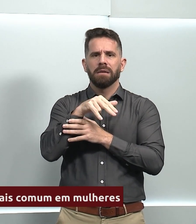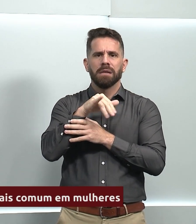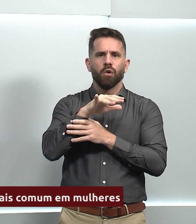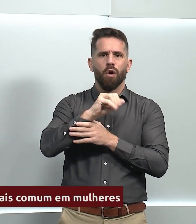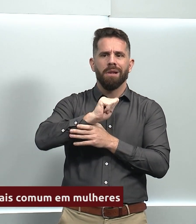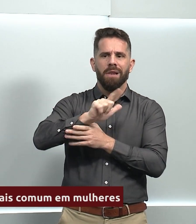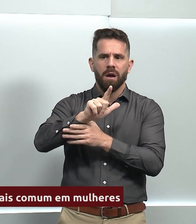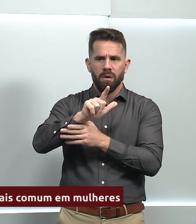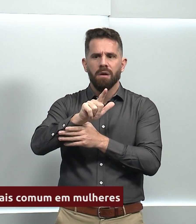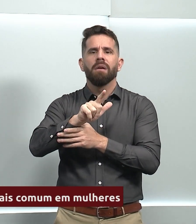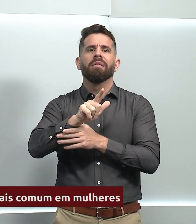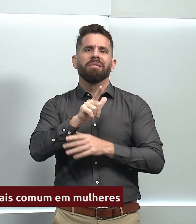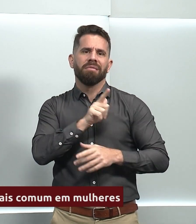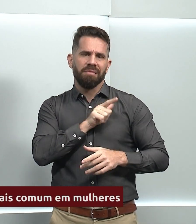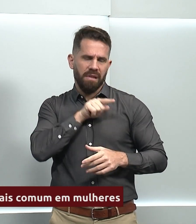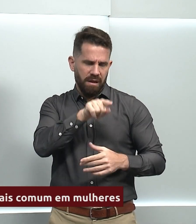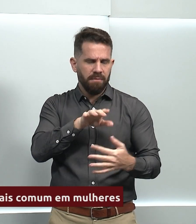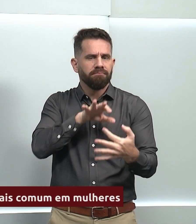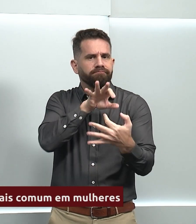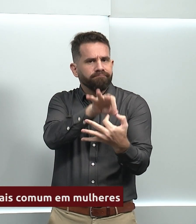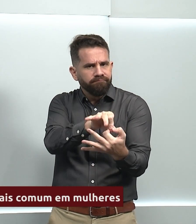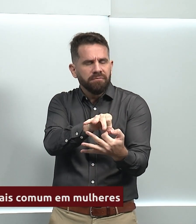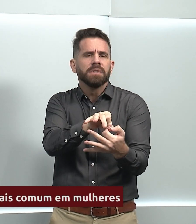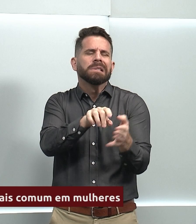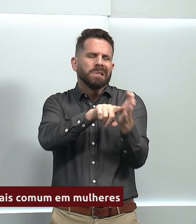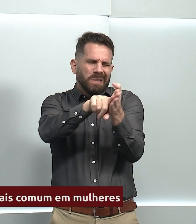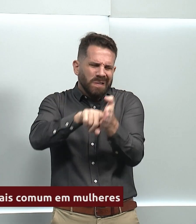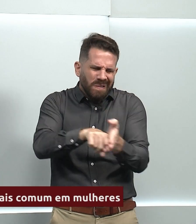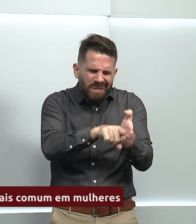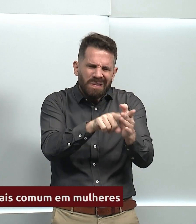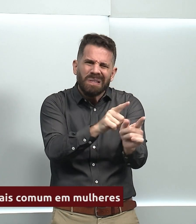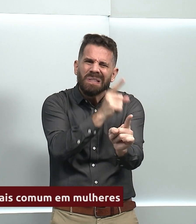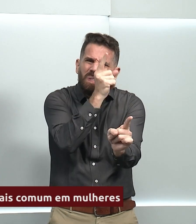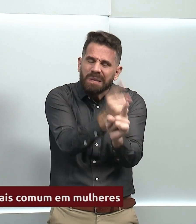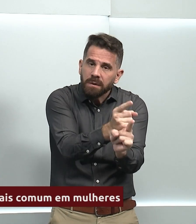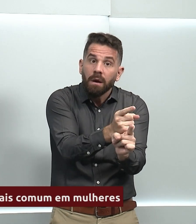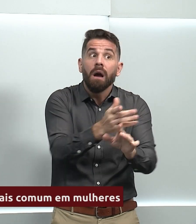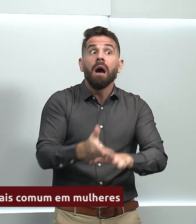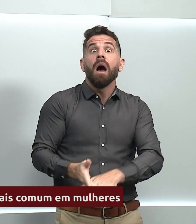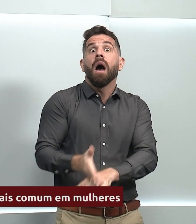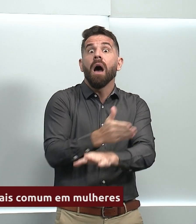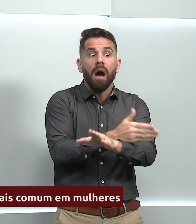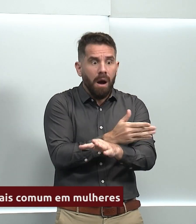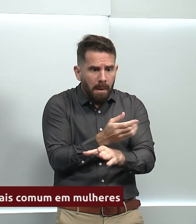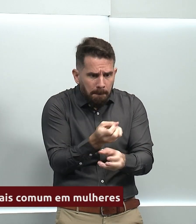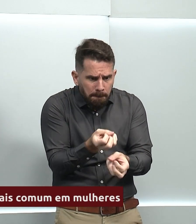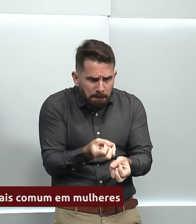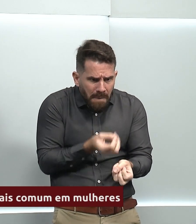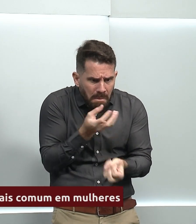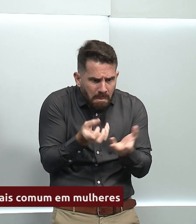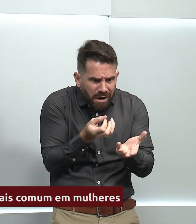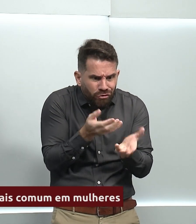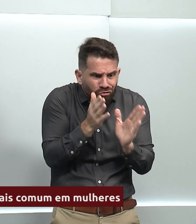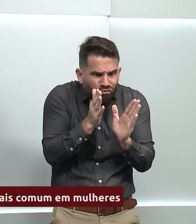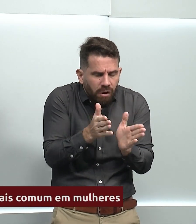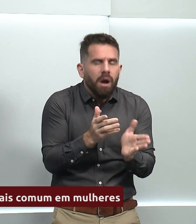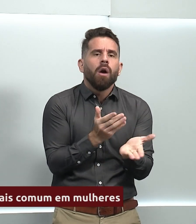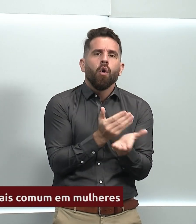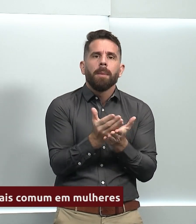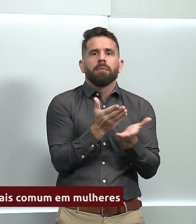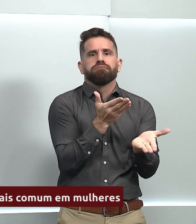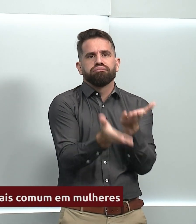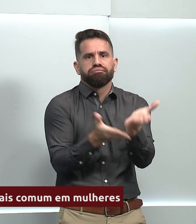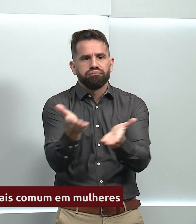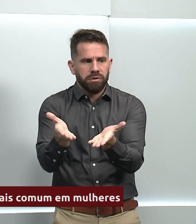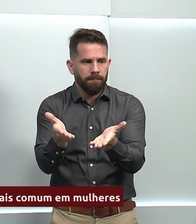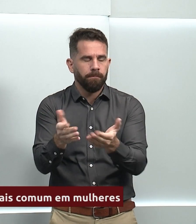exame permite diagnosticar a lesão pré-cancerosa, fazer o tratamento antes do aparecimento do câncer. O câncer de colo